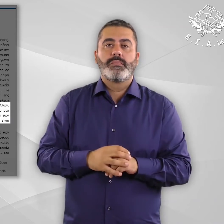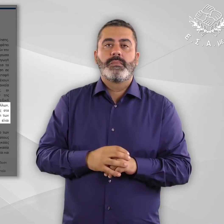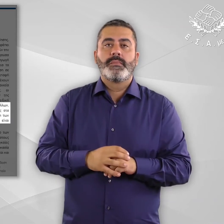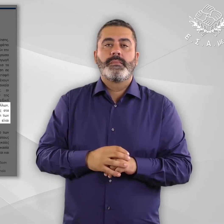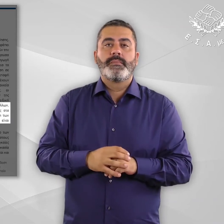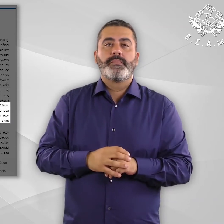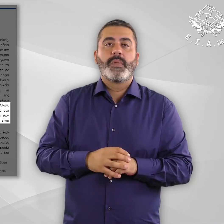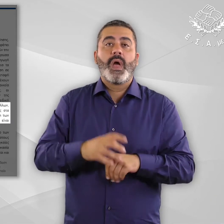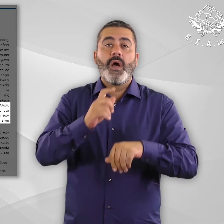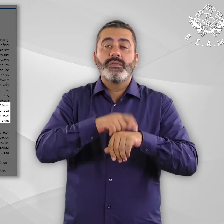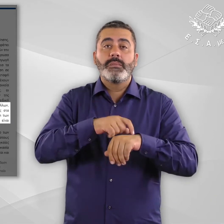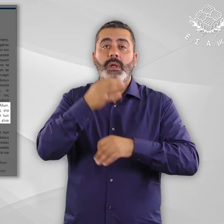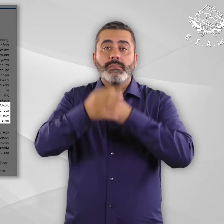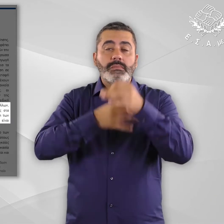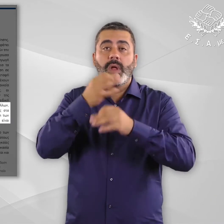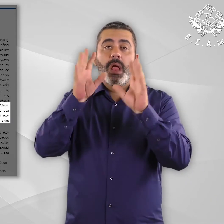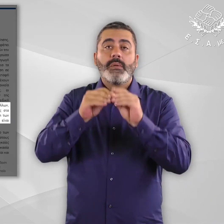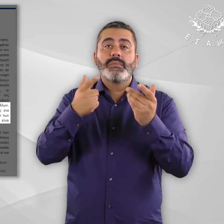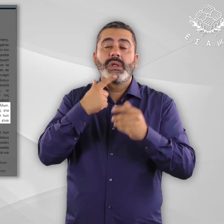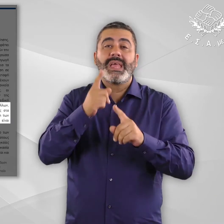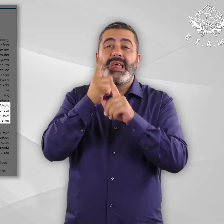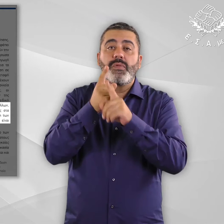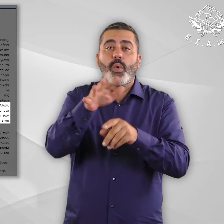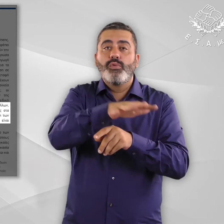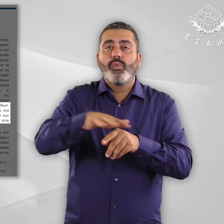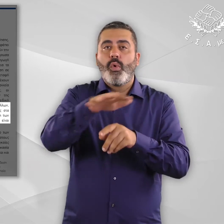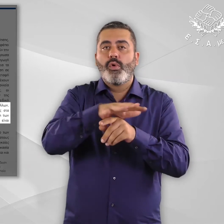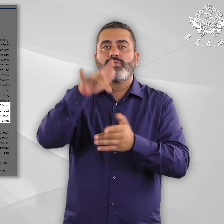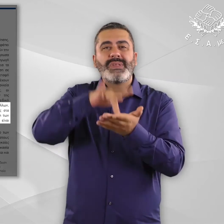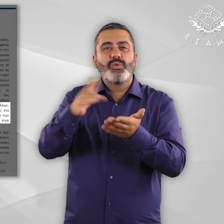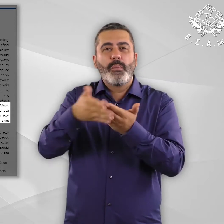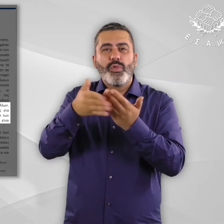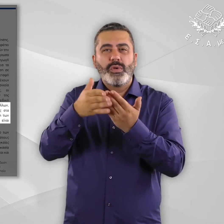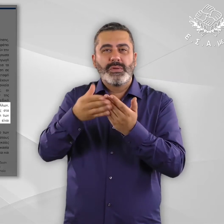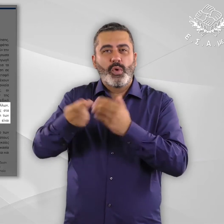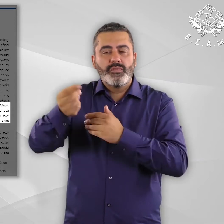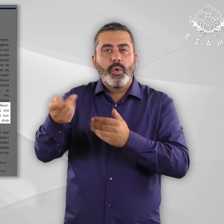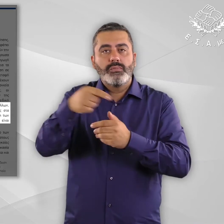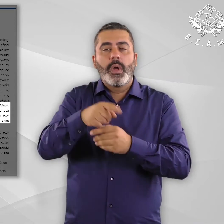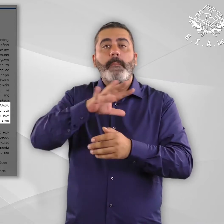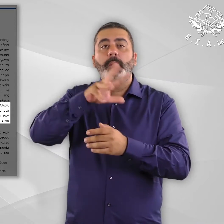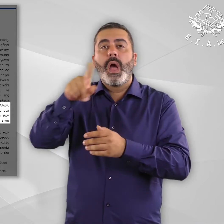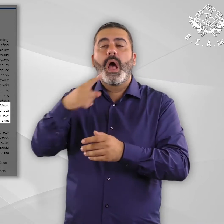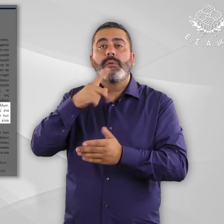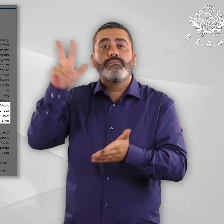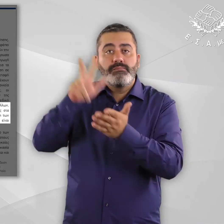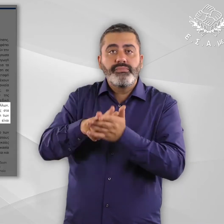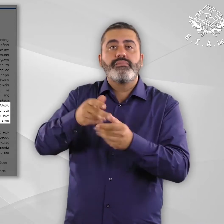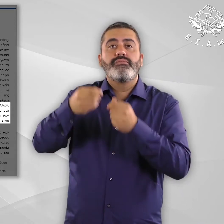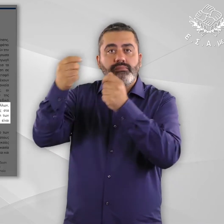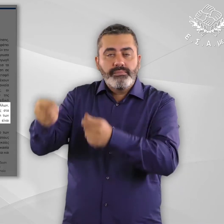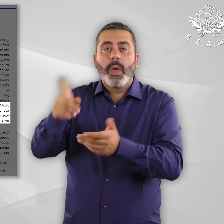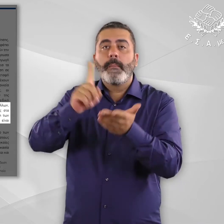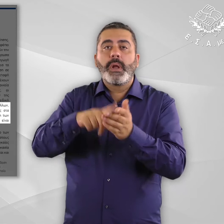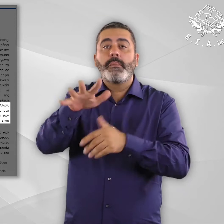Μεταξύ άλλων, προβλέπεται και η εξασφάλιση ειδικών χώρων διαμονής στα κέντρα υποδοχής και ταυτοποίησης έως την ολοκλήρωση των